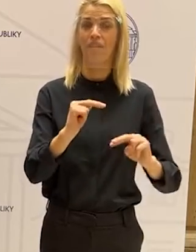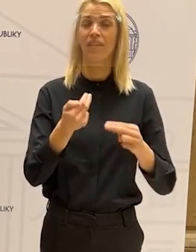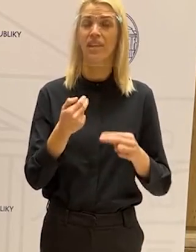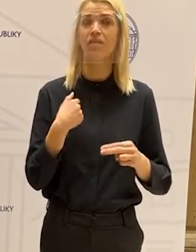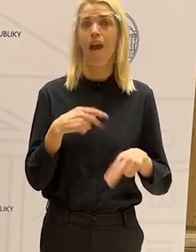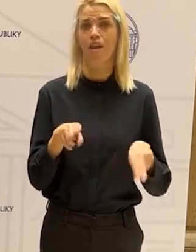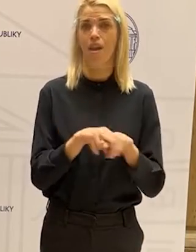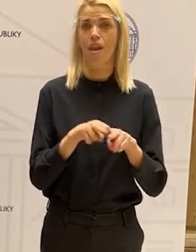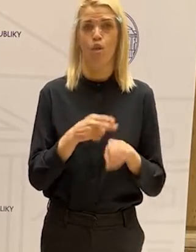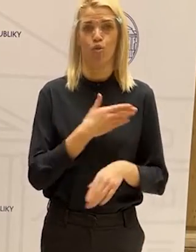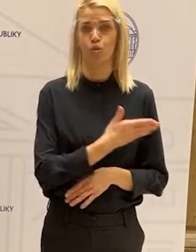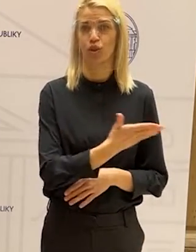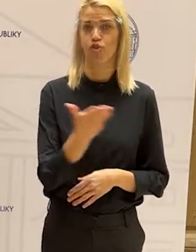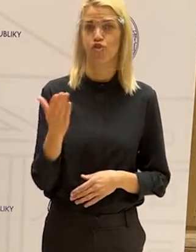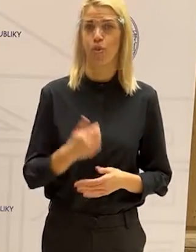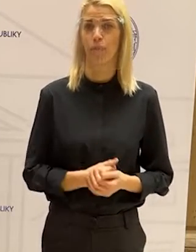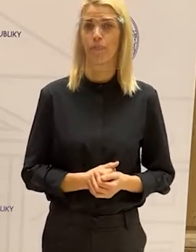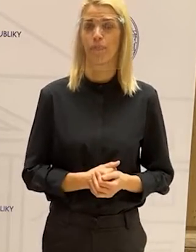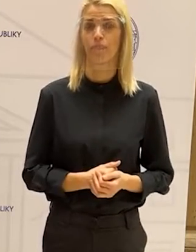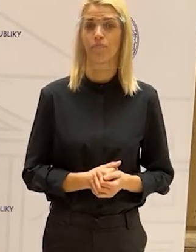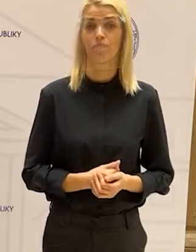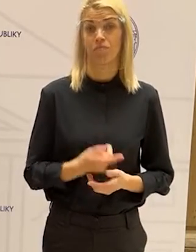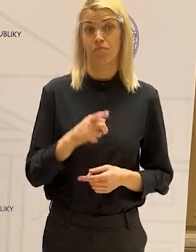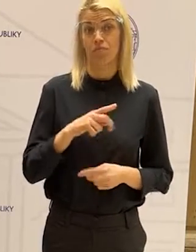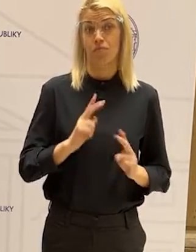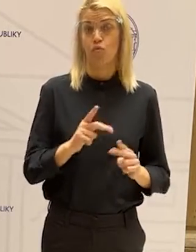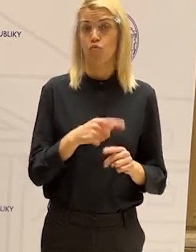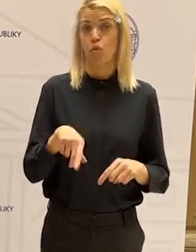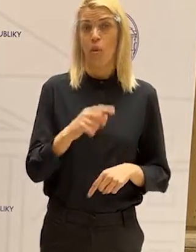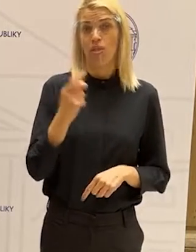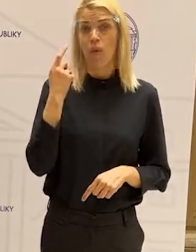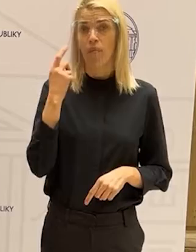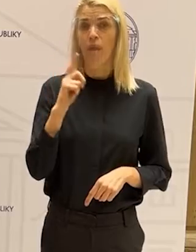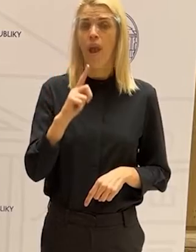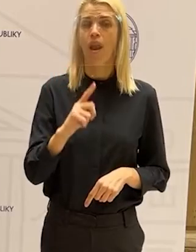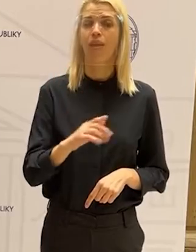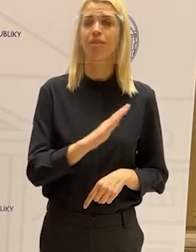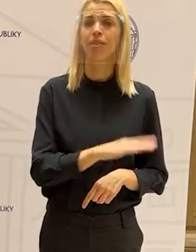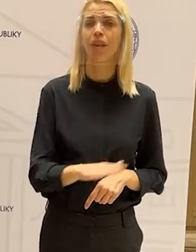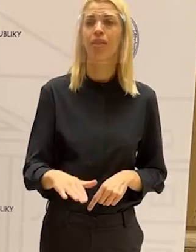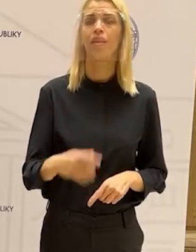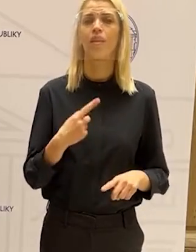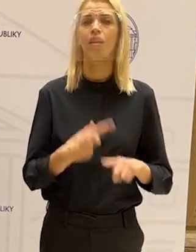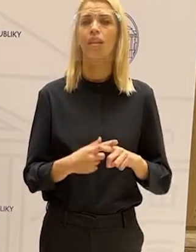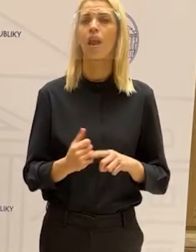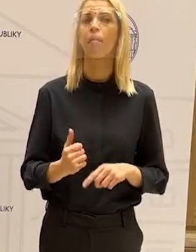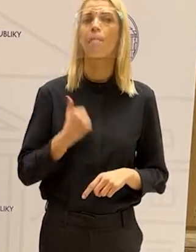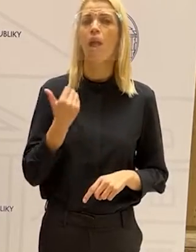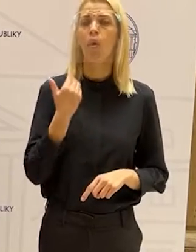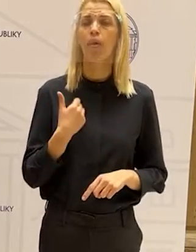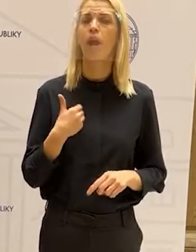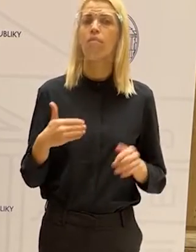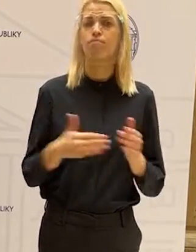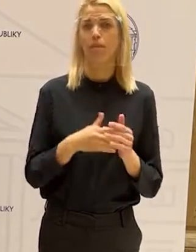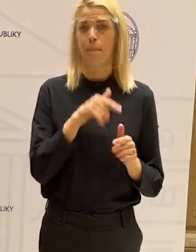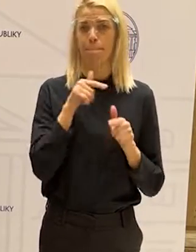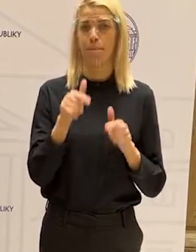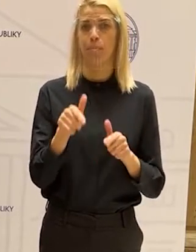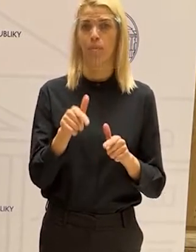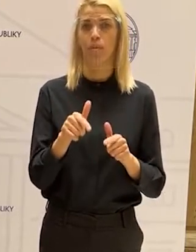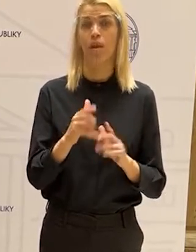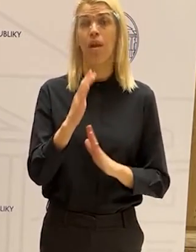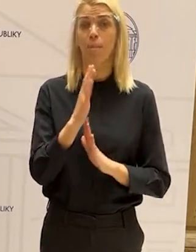hoci to neuvedomujeme, tak naše deti a mladí ľudia potrebujú cítiť podporu. Prosím rodičia,